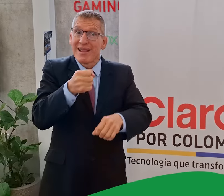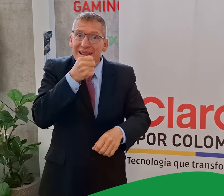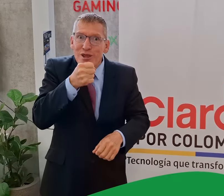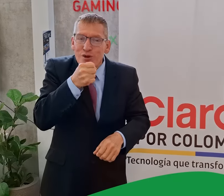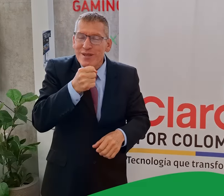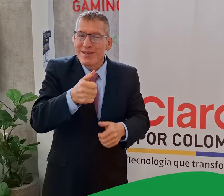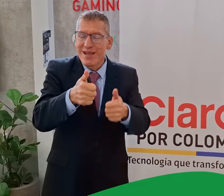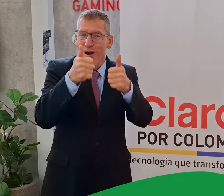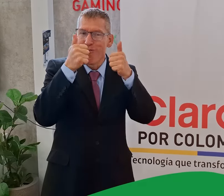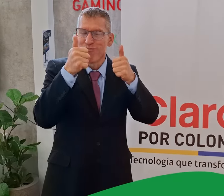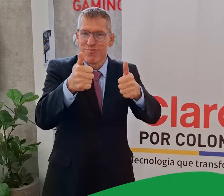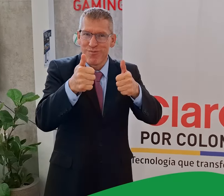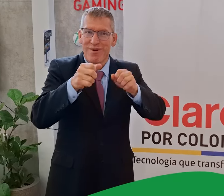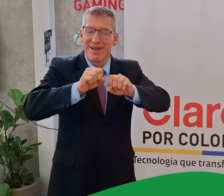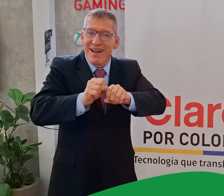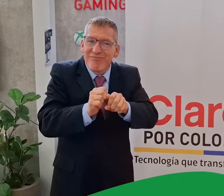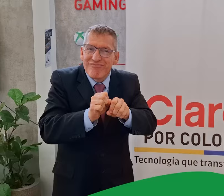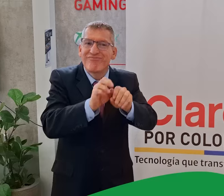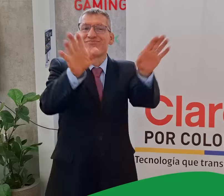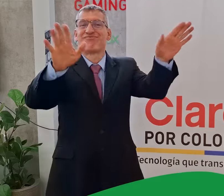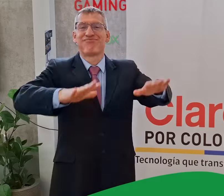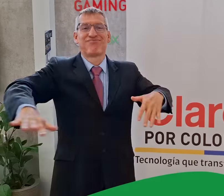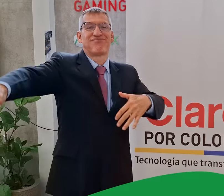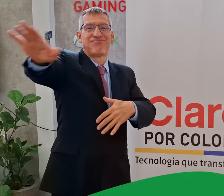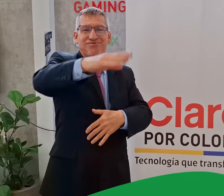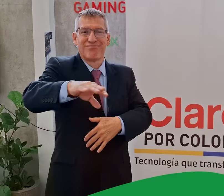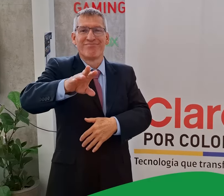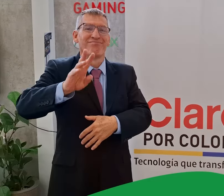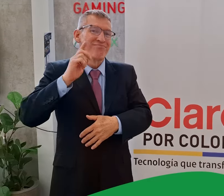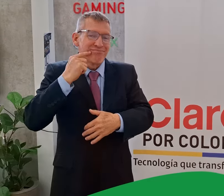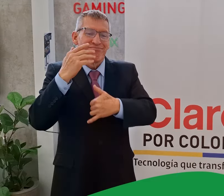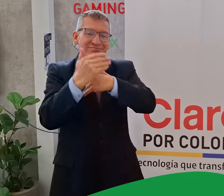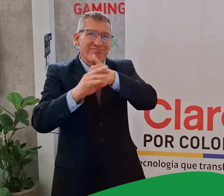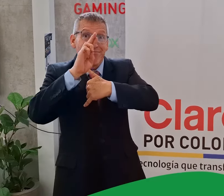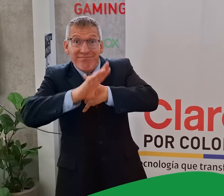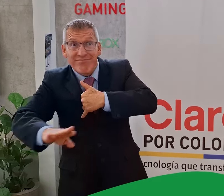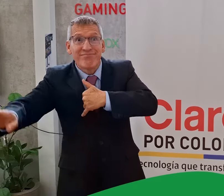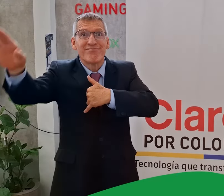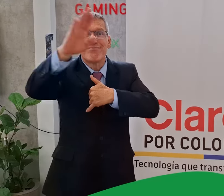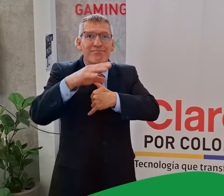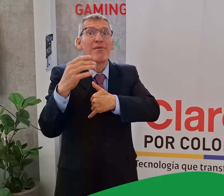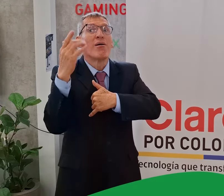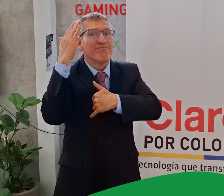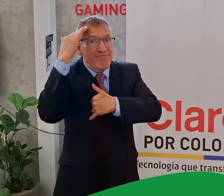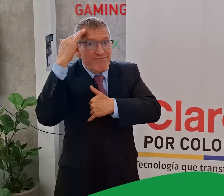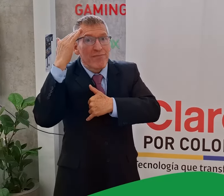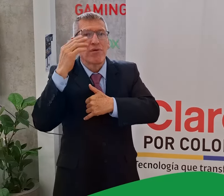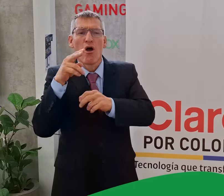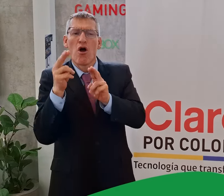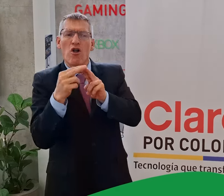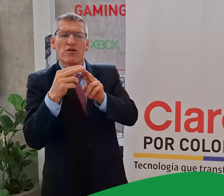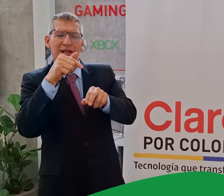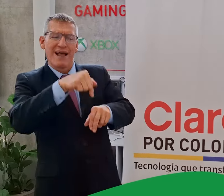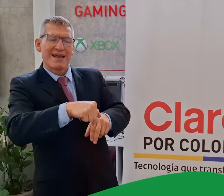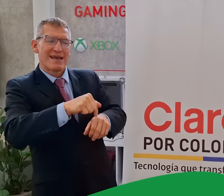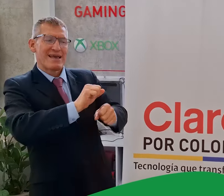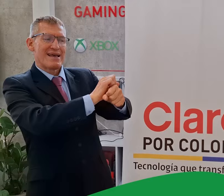que tenemos el día de hoy, en donde se benefician las personas sordas de todo el país.